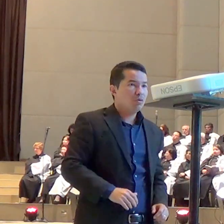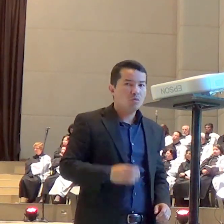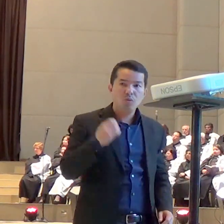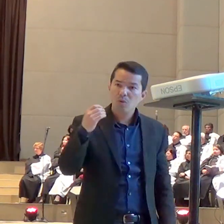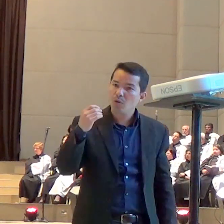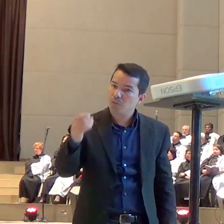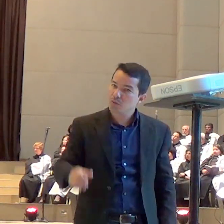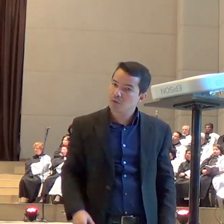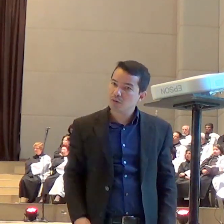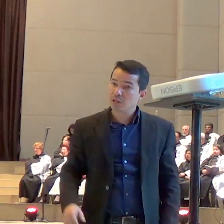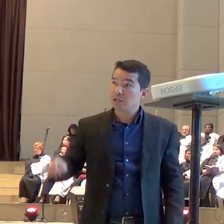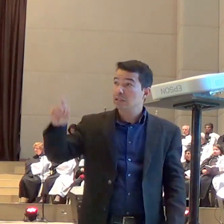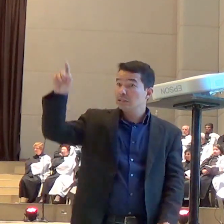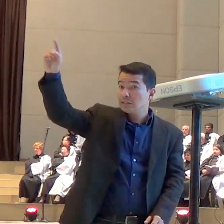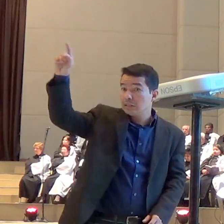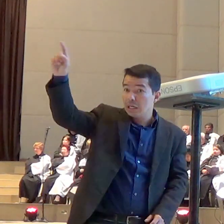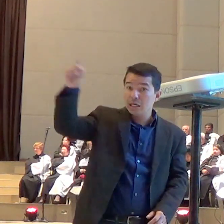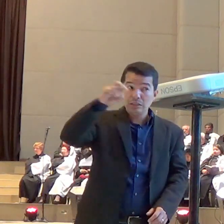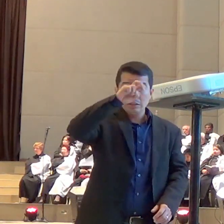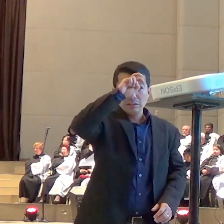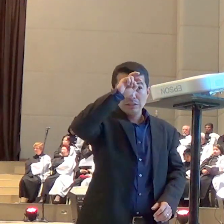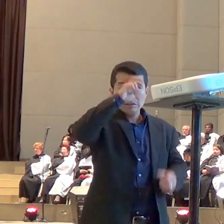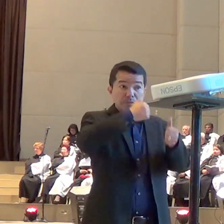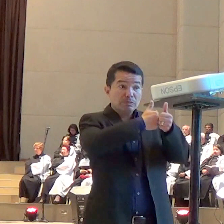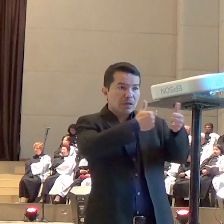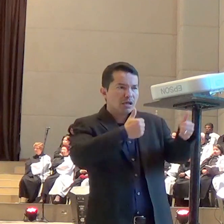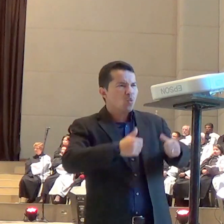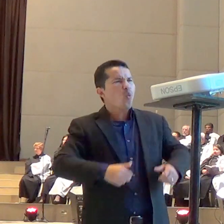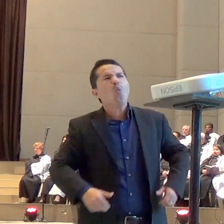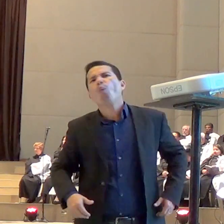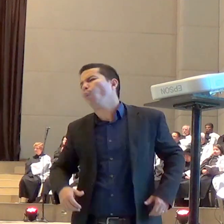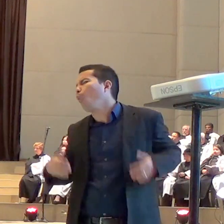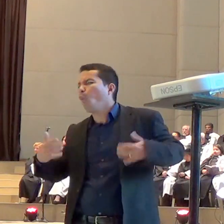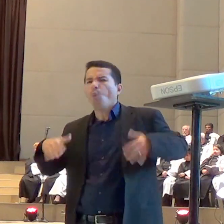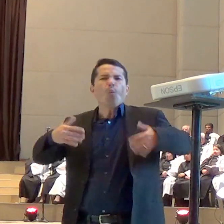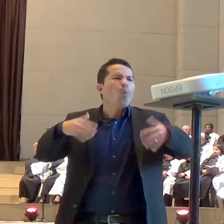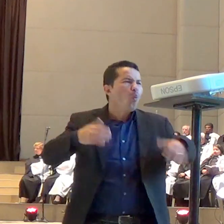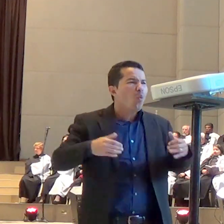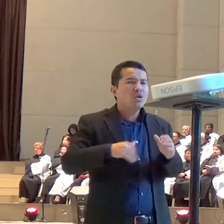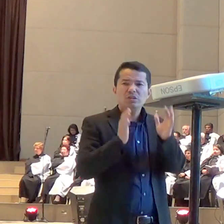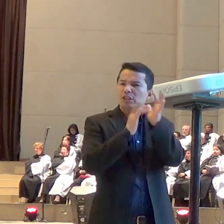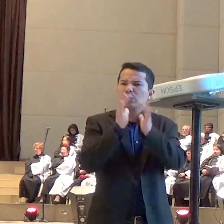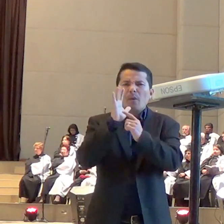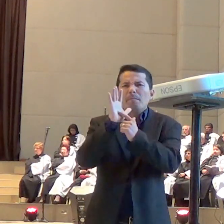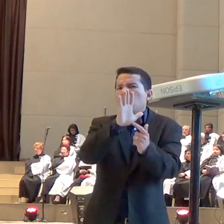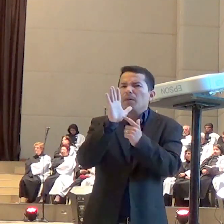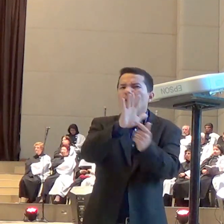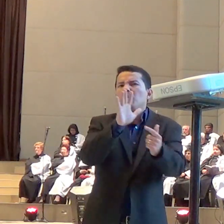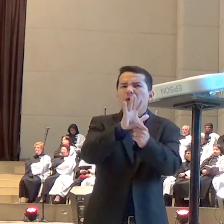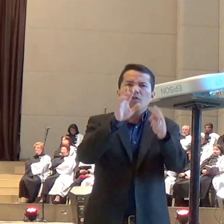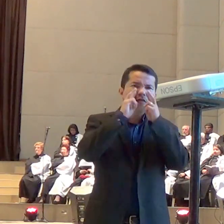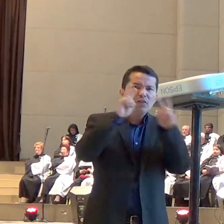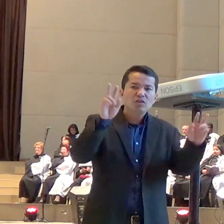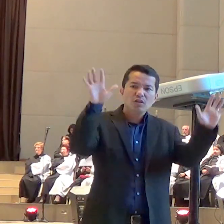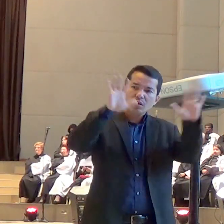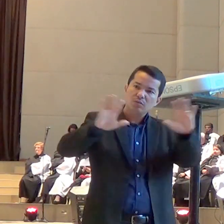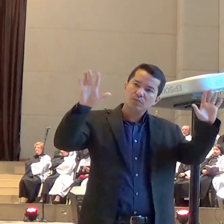determinada localidade também naquelas regiões em que toda a aldeia sonhou o mesmo